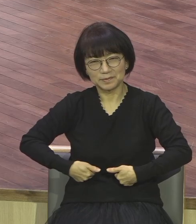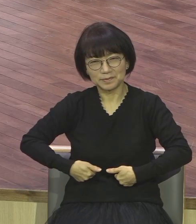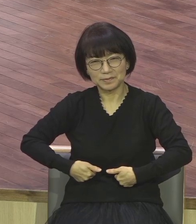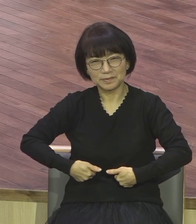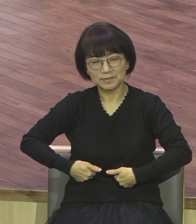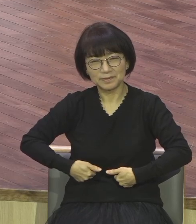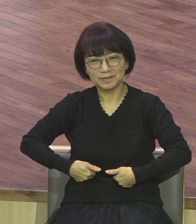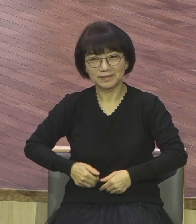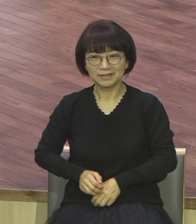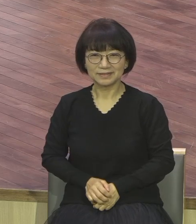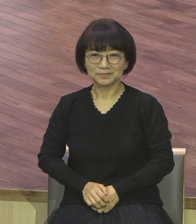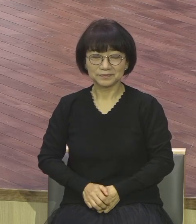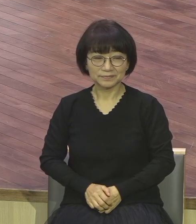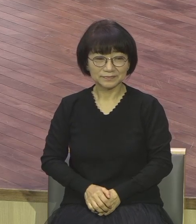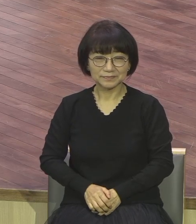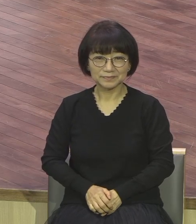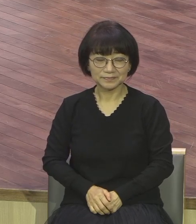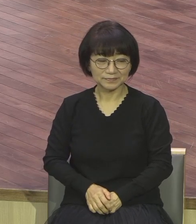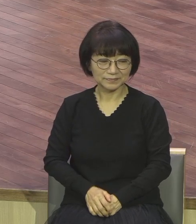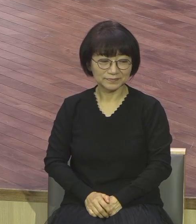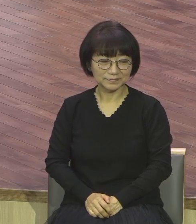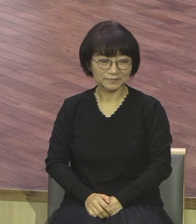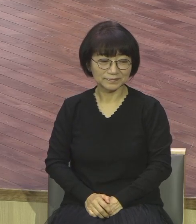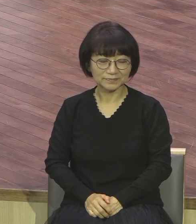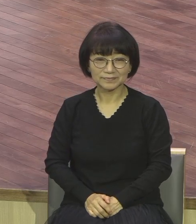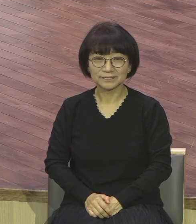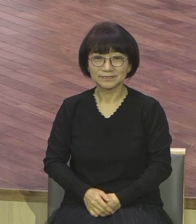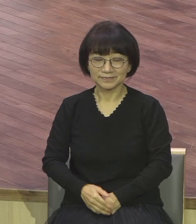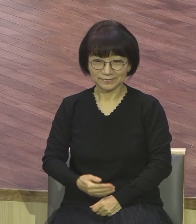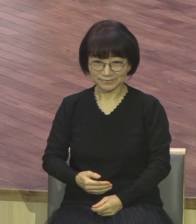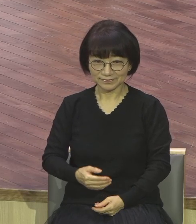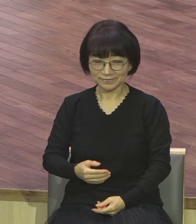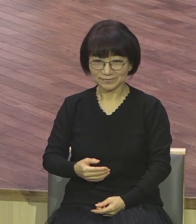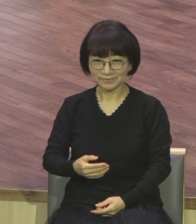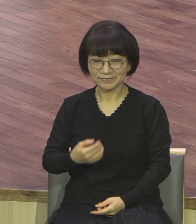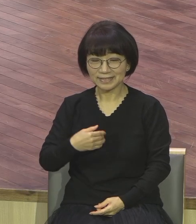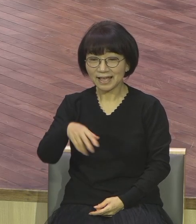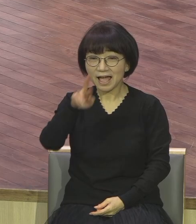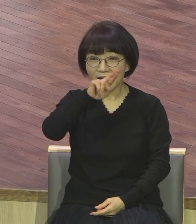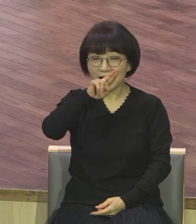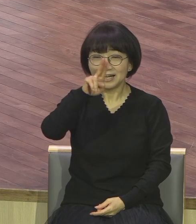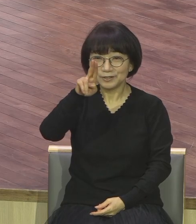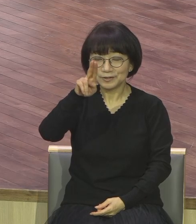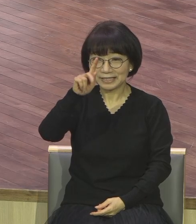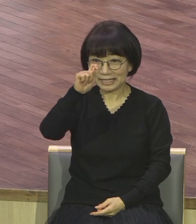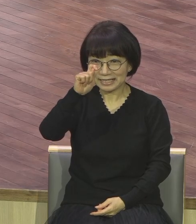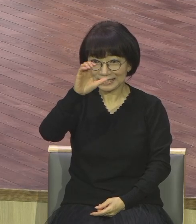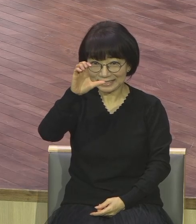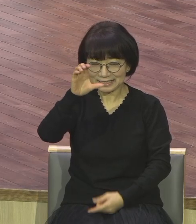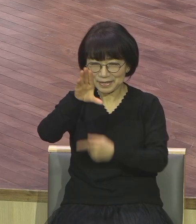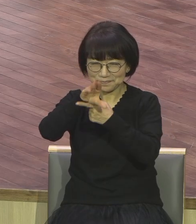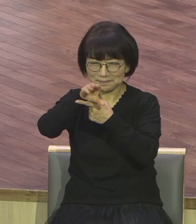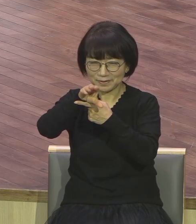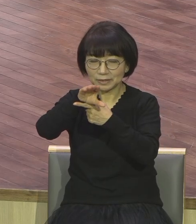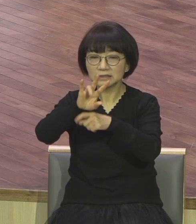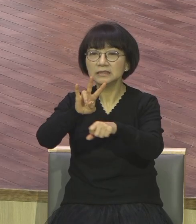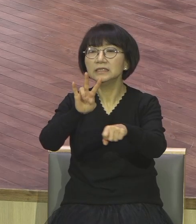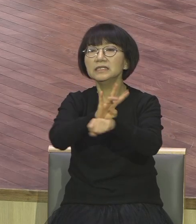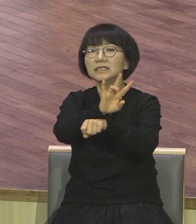통신망 제가 알루투시 대표잖아요 알루투시 방송은 24시간 전세계에 다가가고